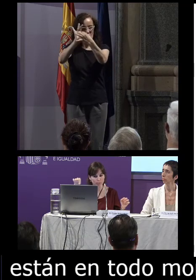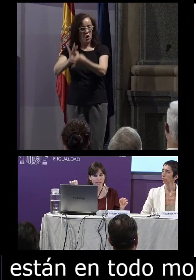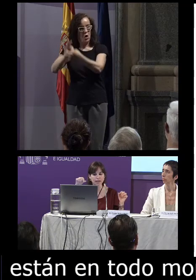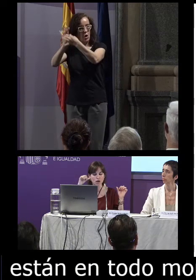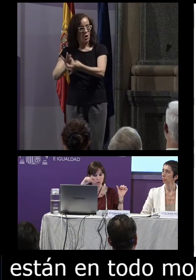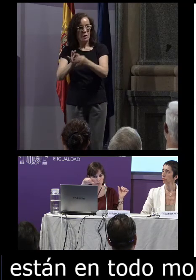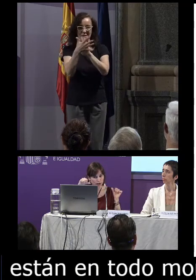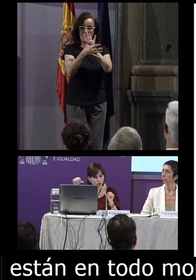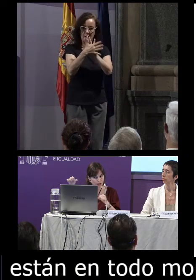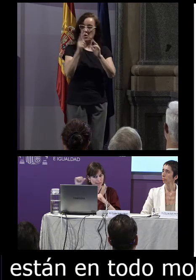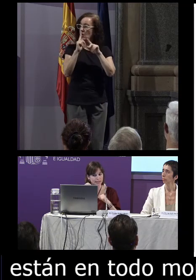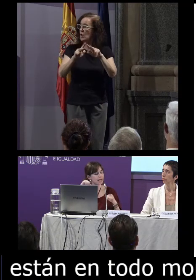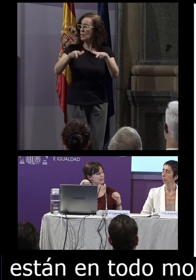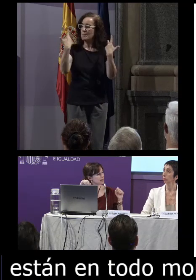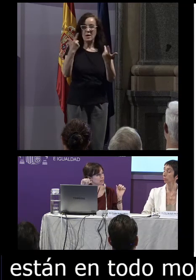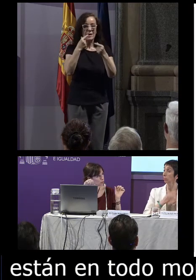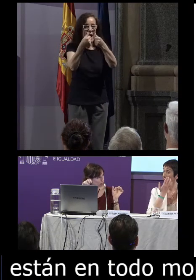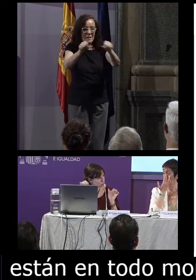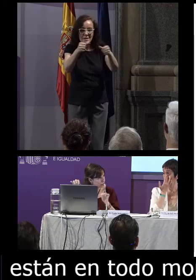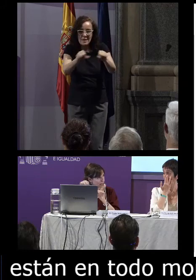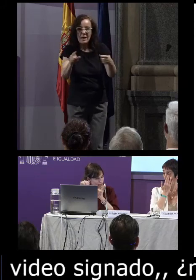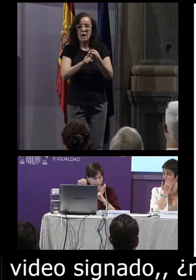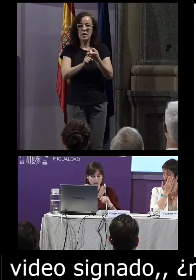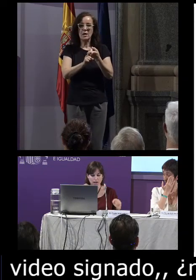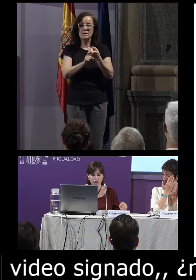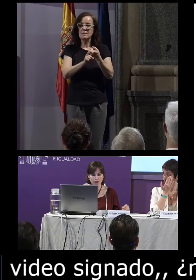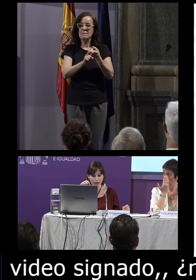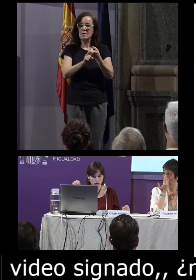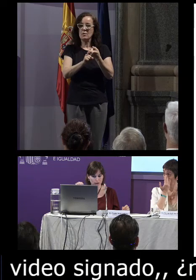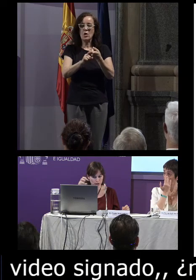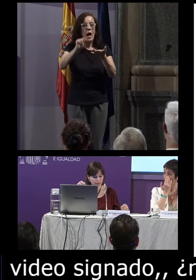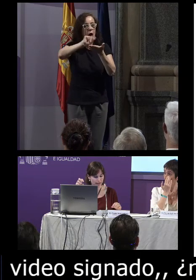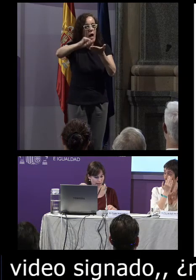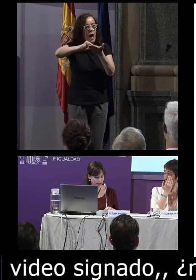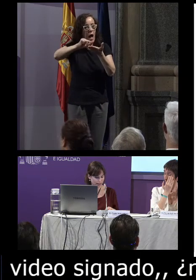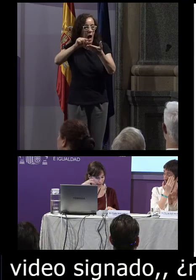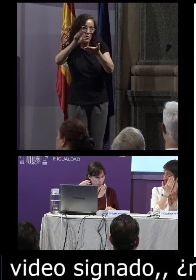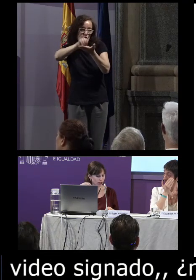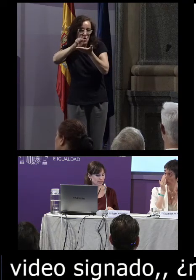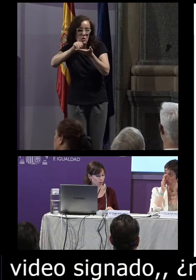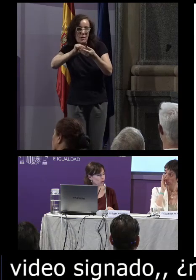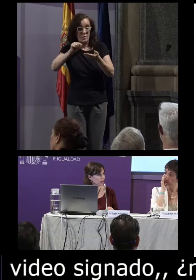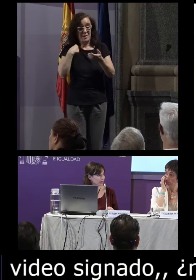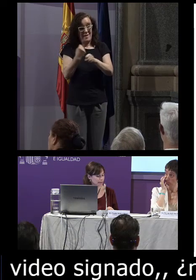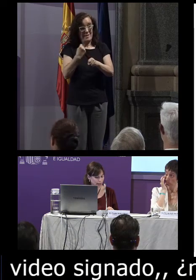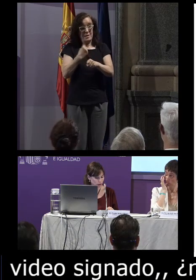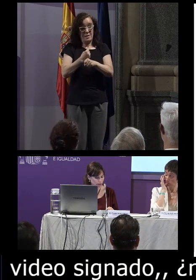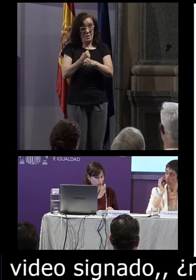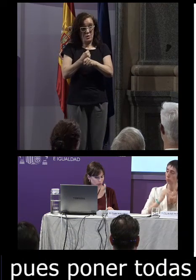aquí debajo nos permite poner todas las etiquetas poner todas las anotaciones que hacemos en el trabajo